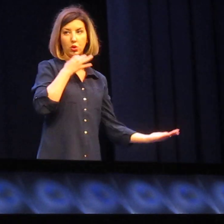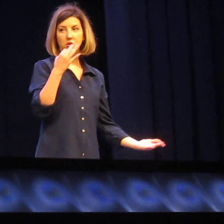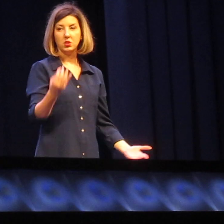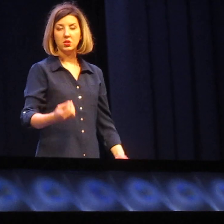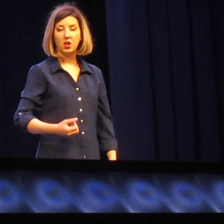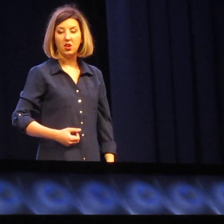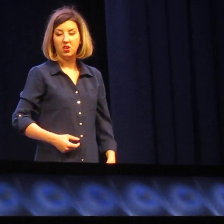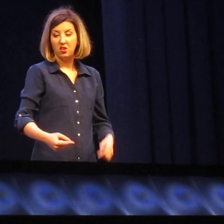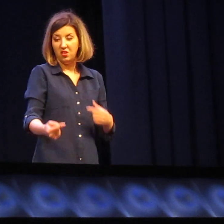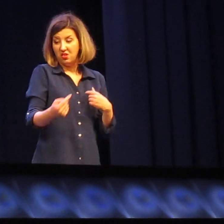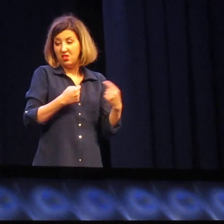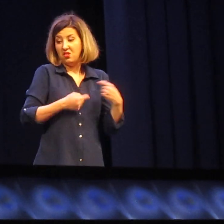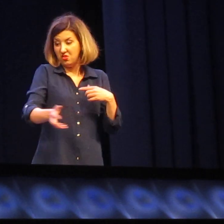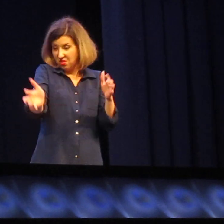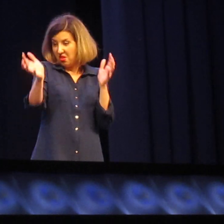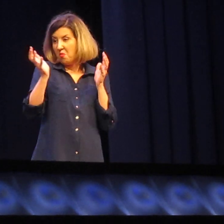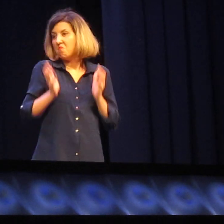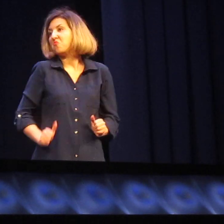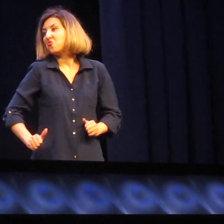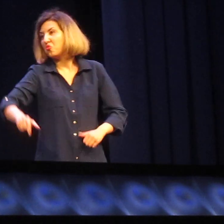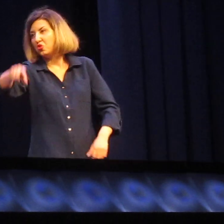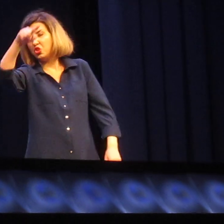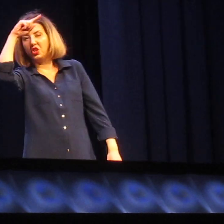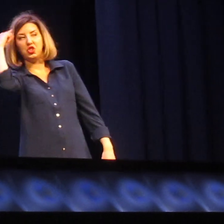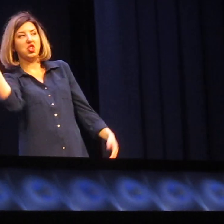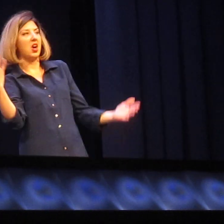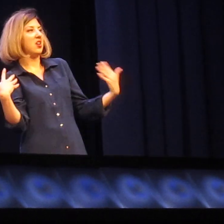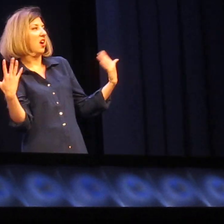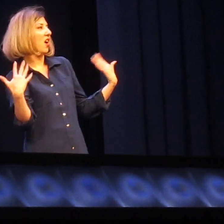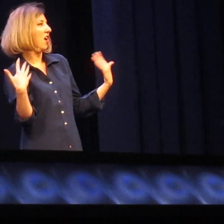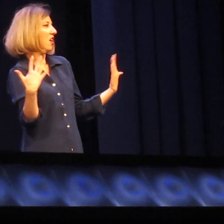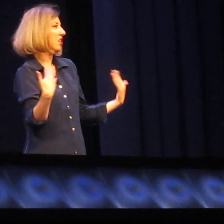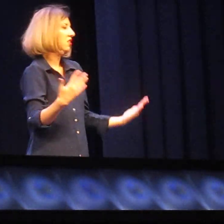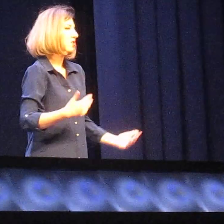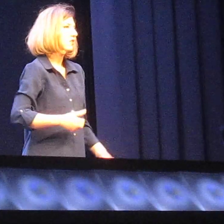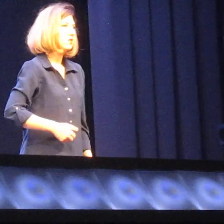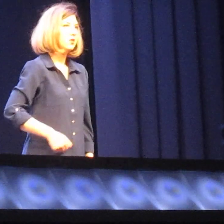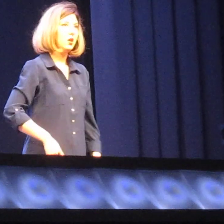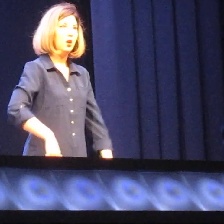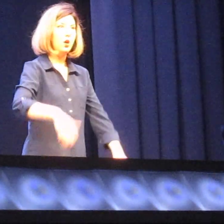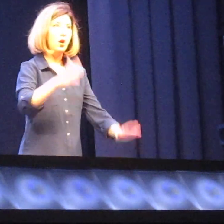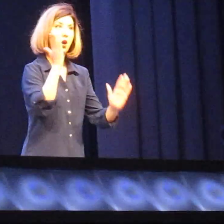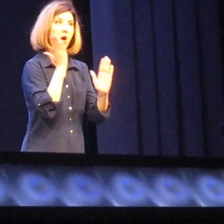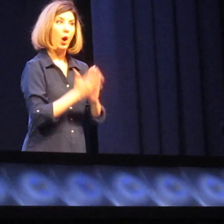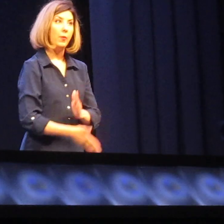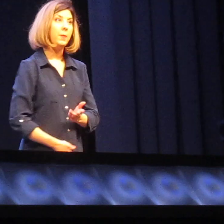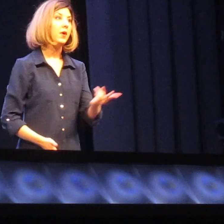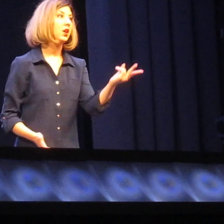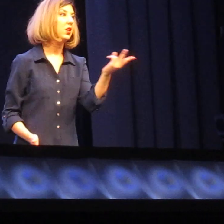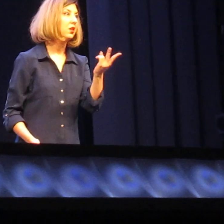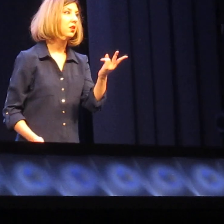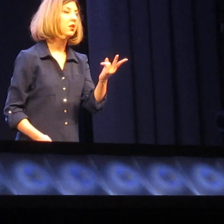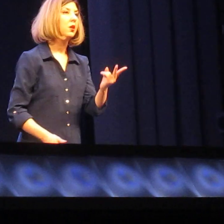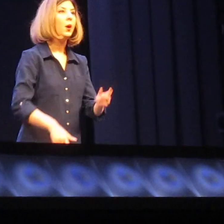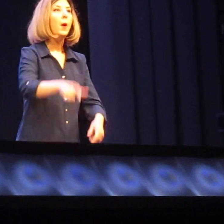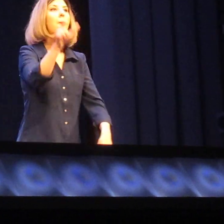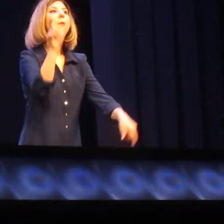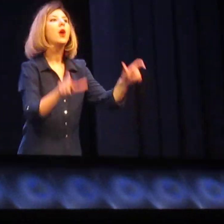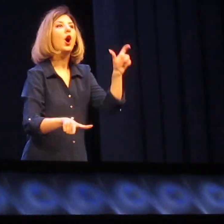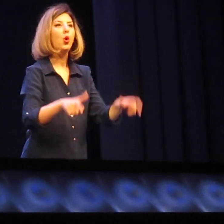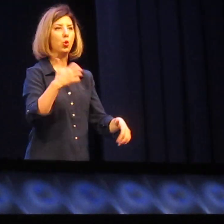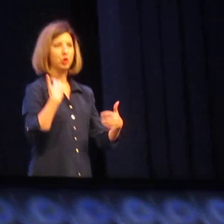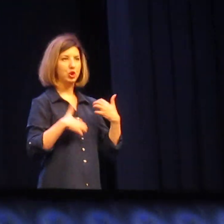Другой сказал, замучила жара. А мимо них